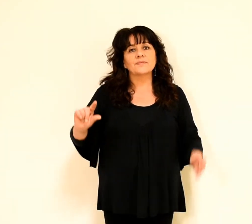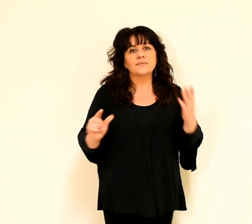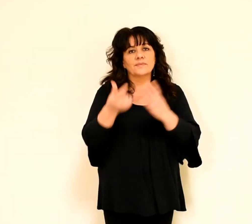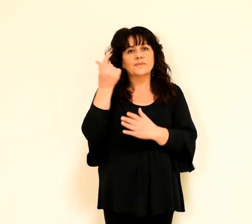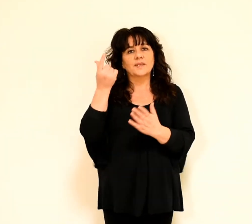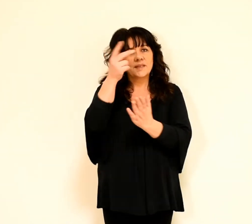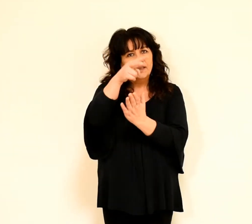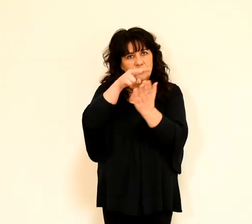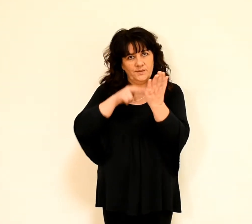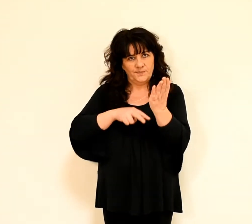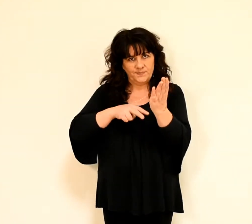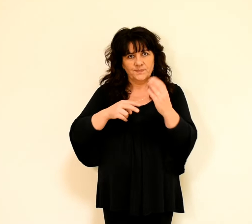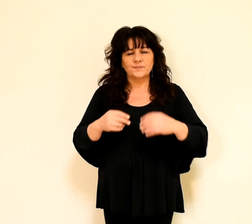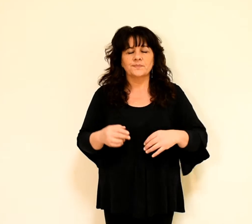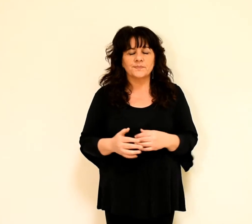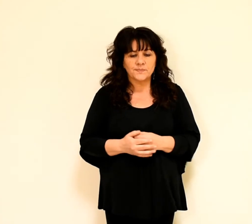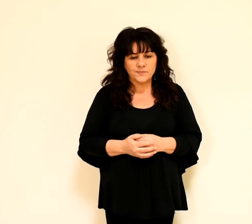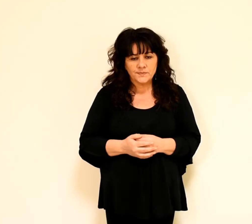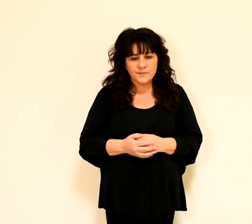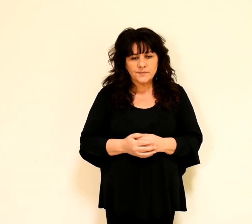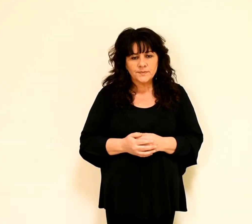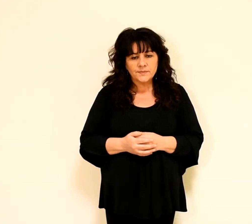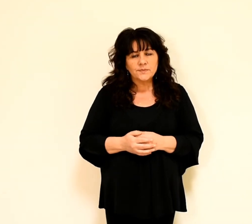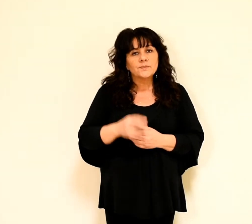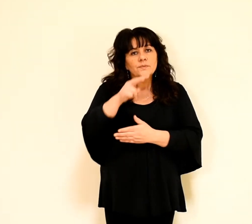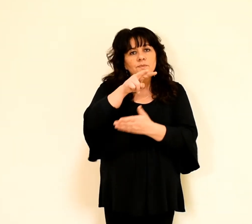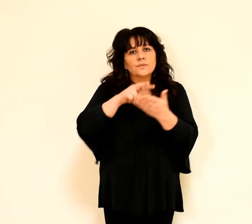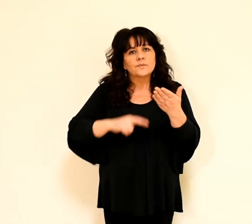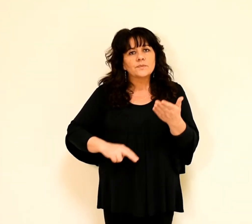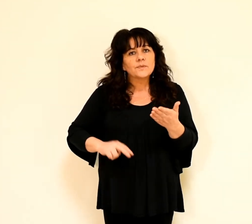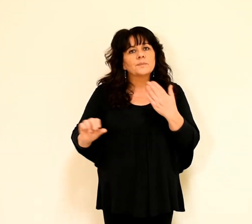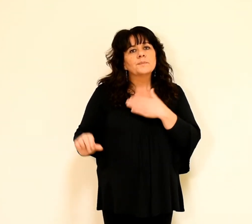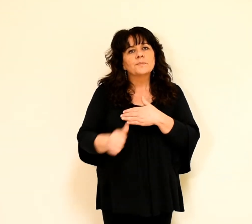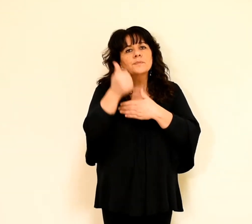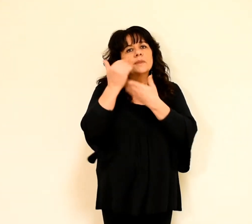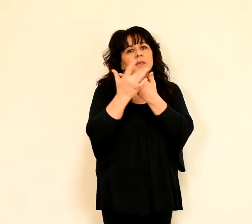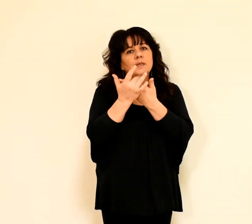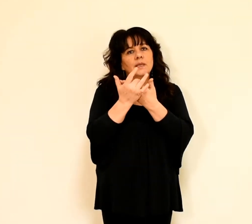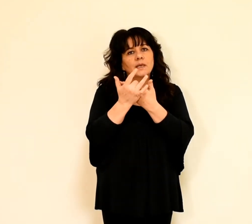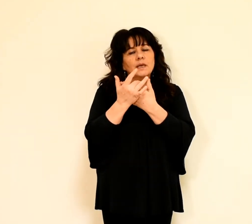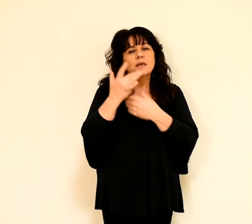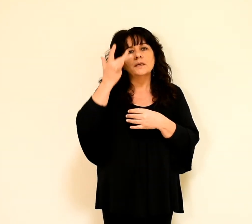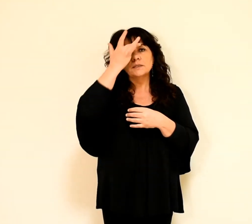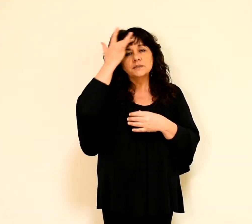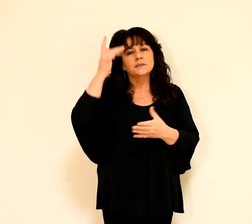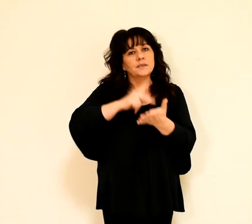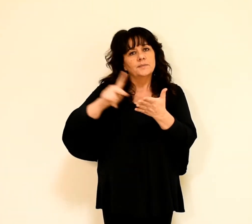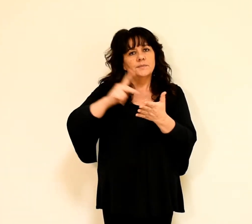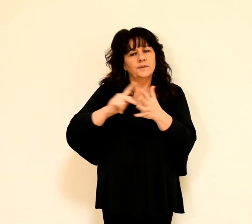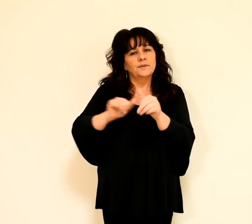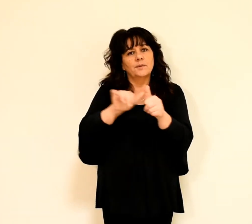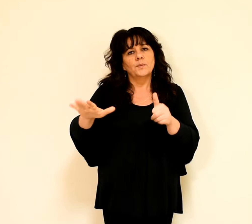Deuxième lecture Lecture de la première lettre de Saint Paul, apôtre au Corinthien